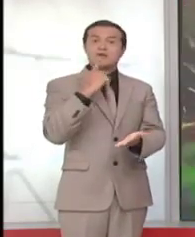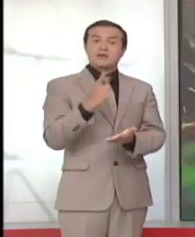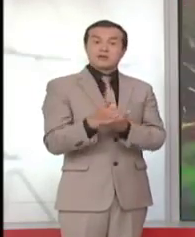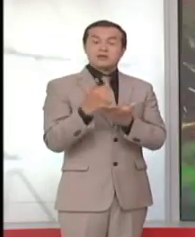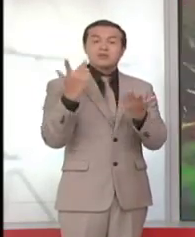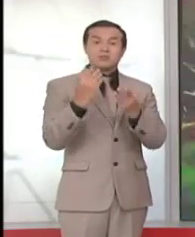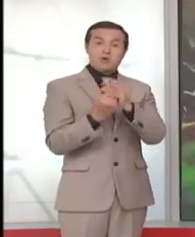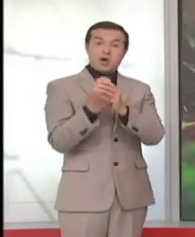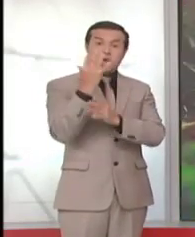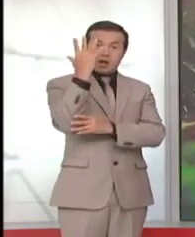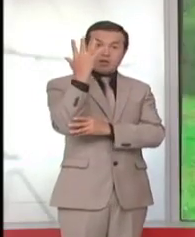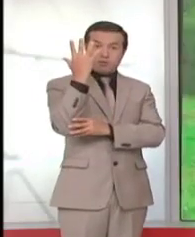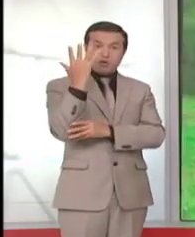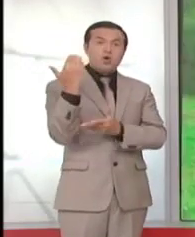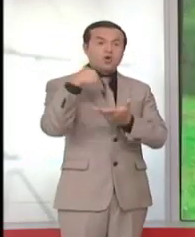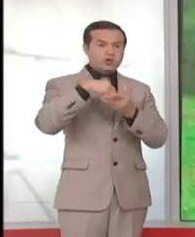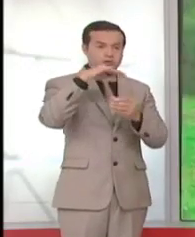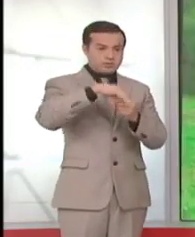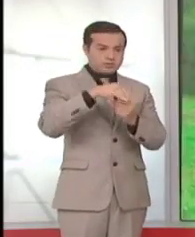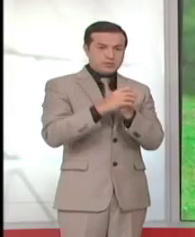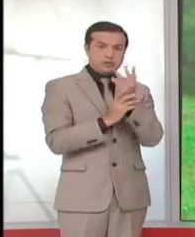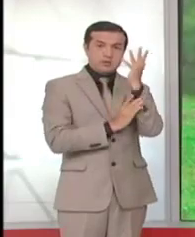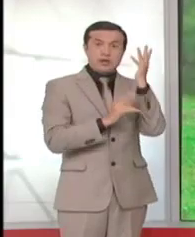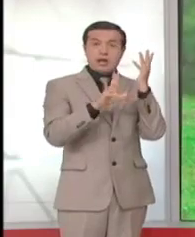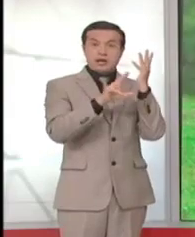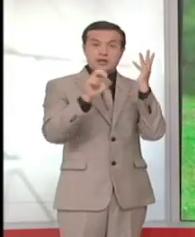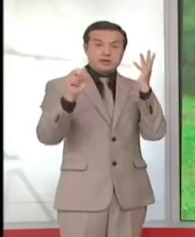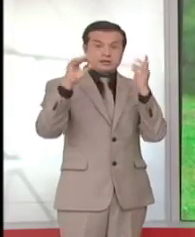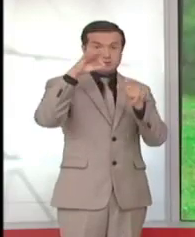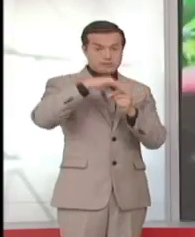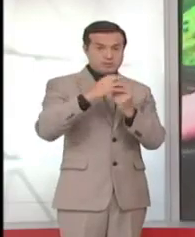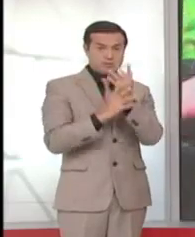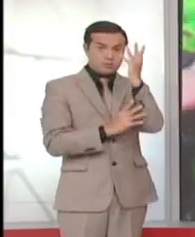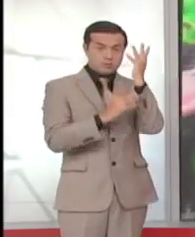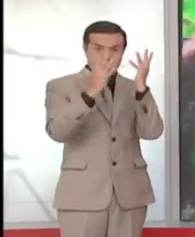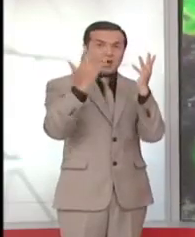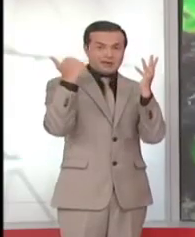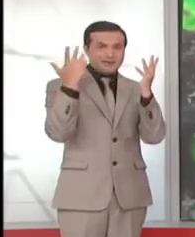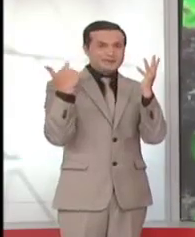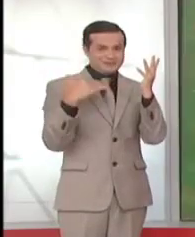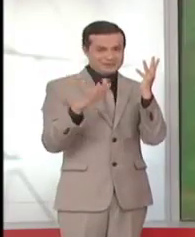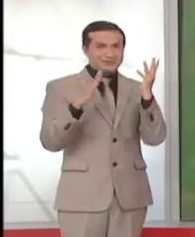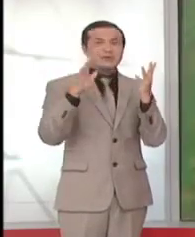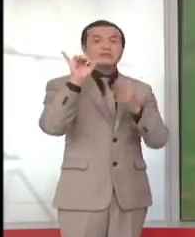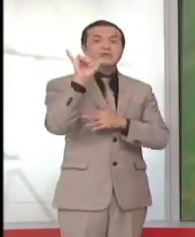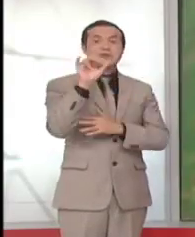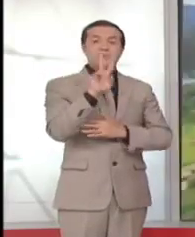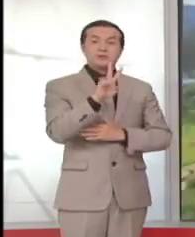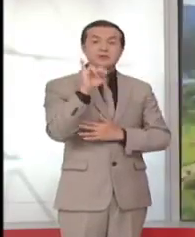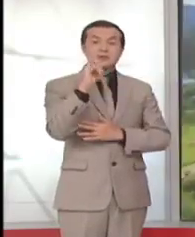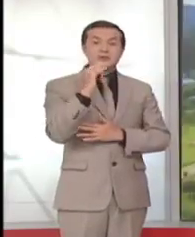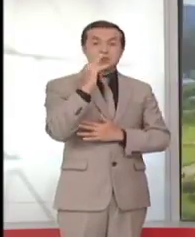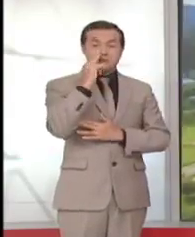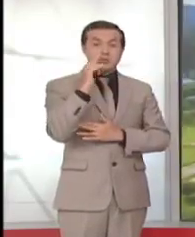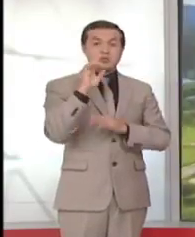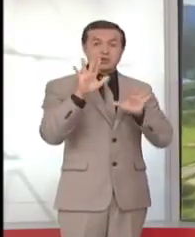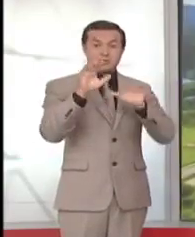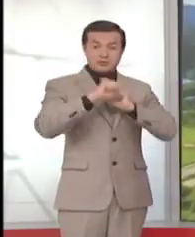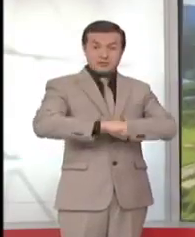utilizados. 300 plantas de sauce fueron sembradas con anterioridad. El sábado 22 de junio, desde las 10 horas, en el Parque Lineal del